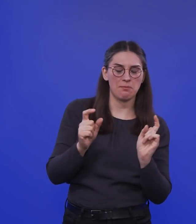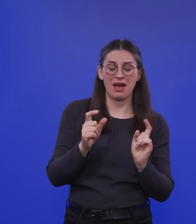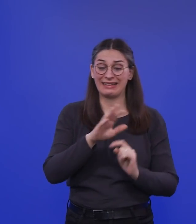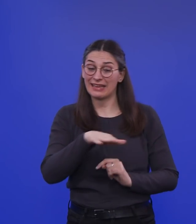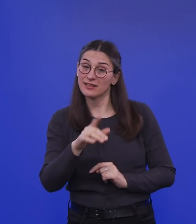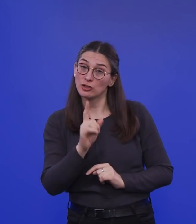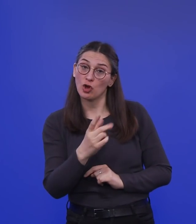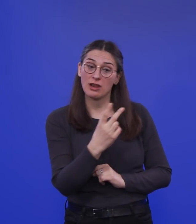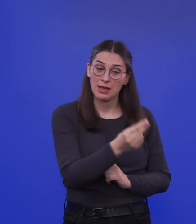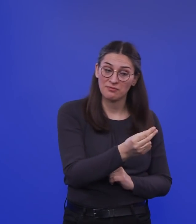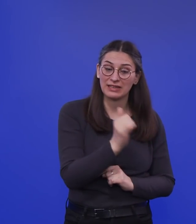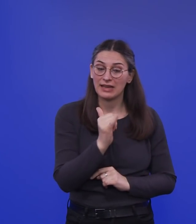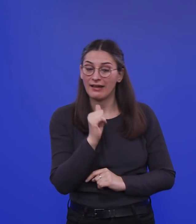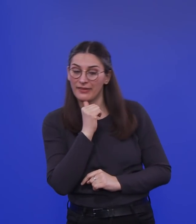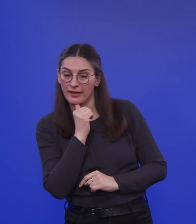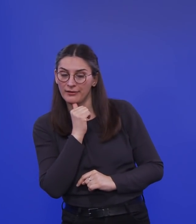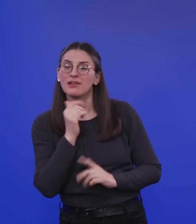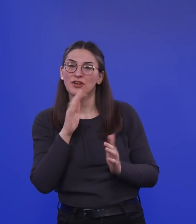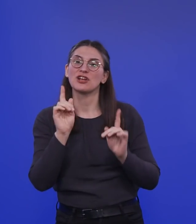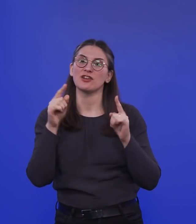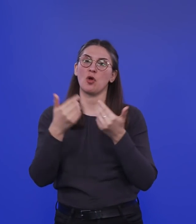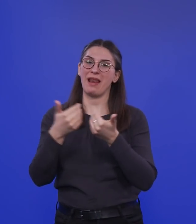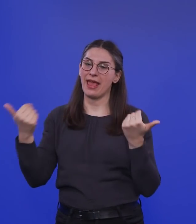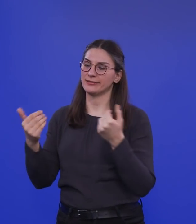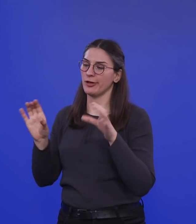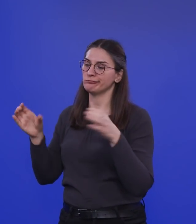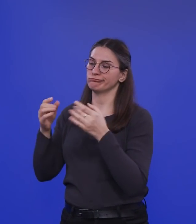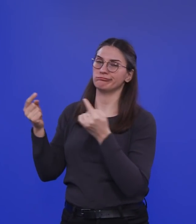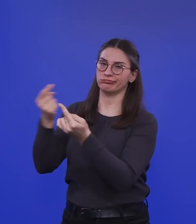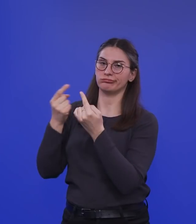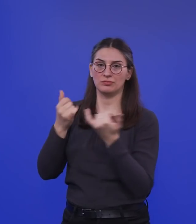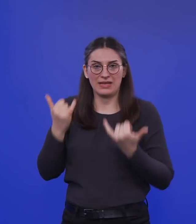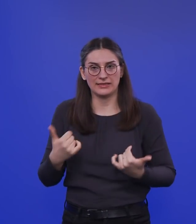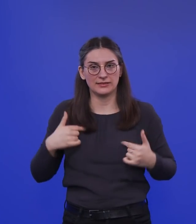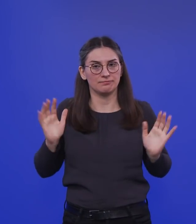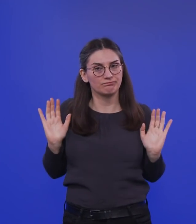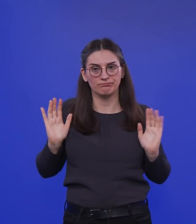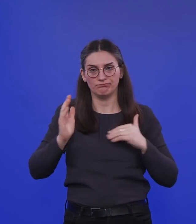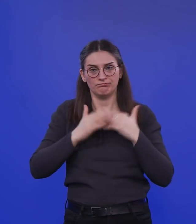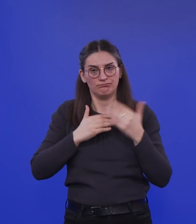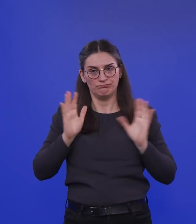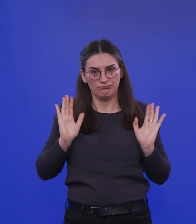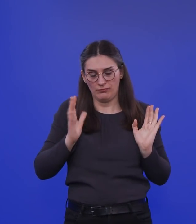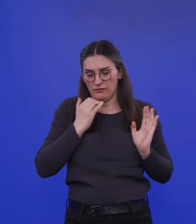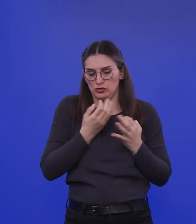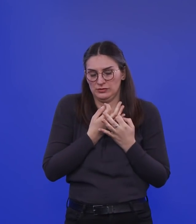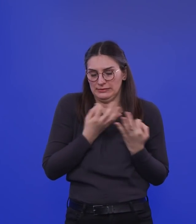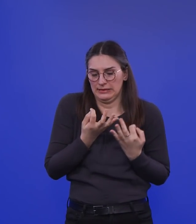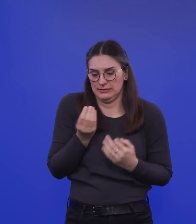auch wieder eine separate Debatte geben. Ich möchte dazu hier im Moment jetzt so erst mal gar nichts sagen. Ich möchte vielleicht